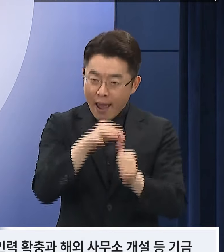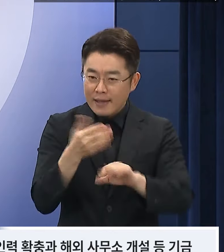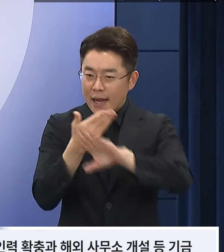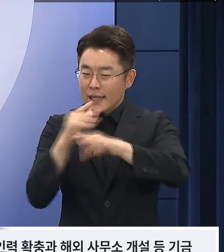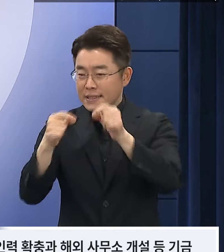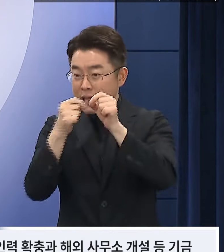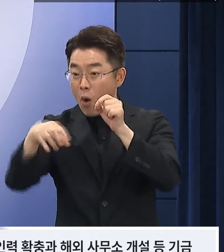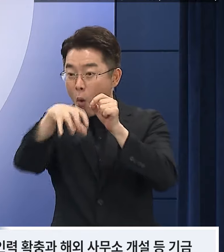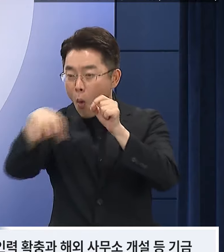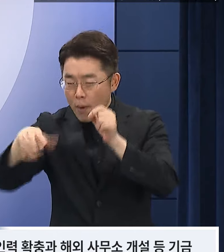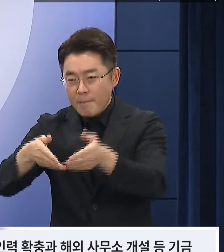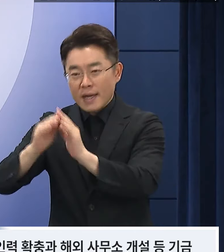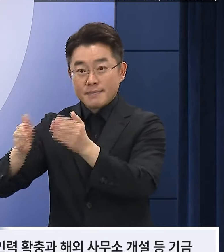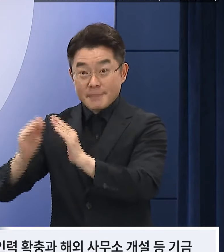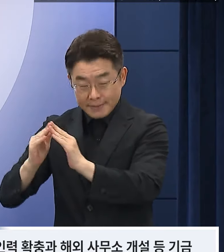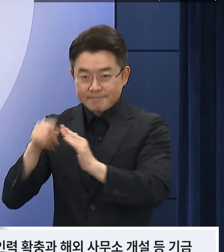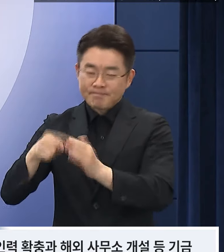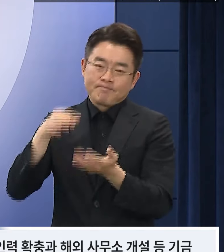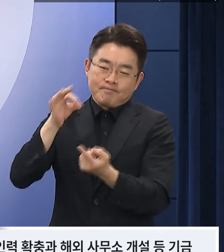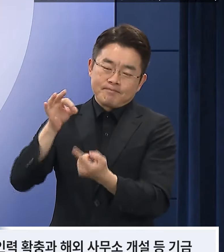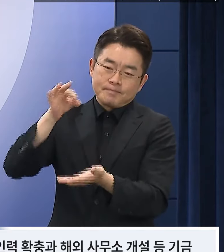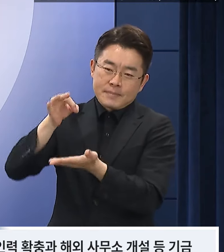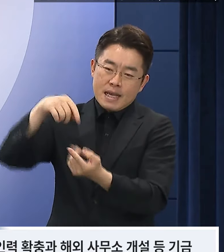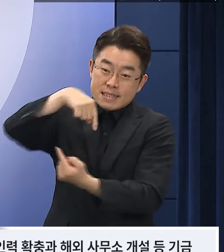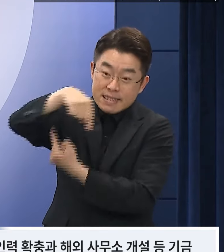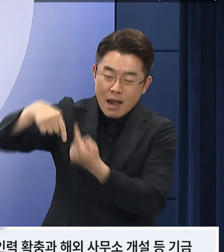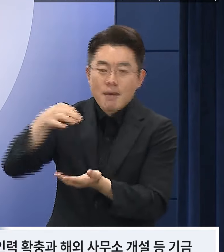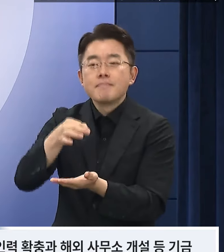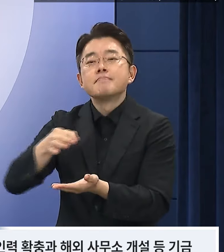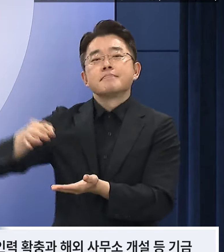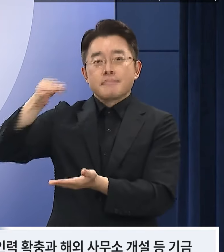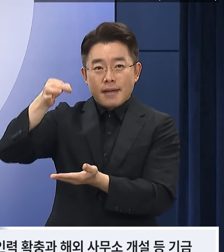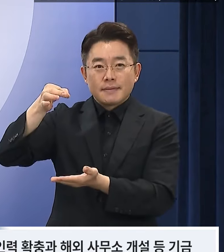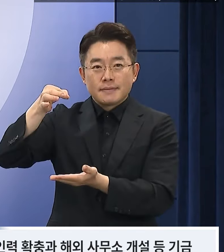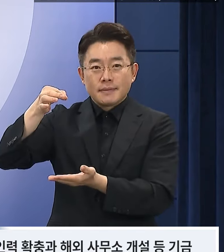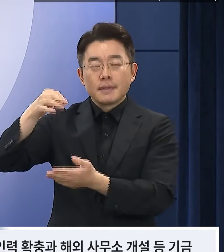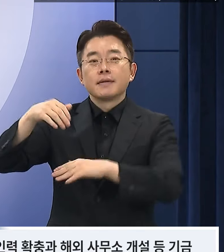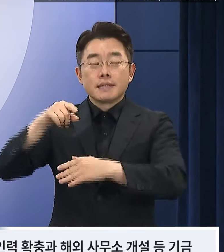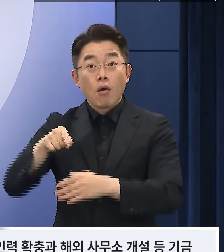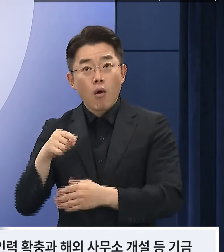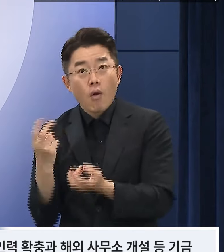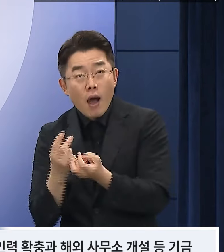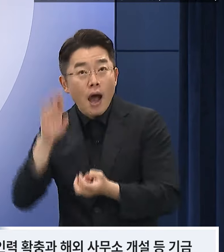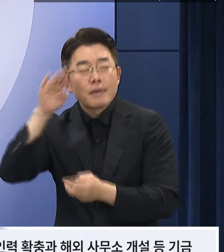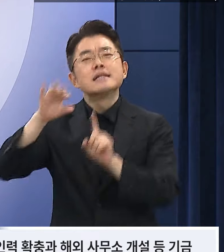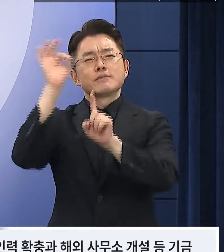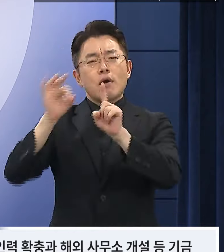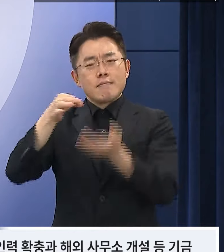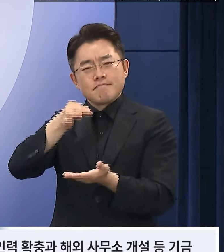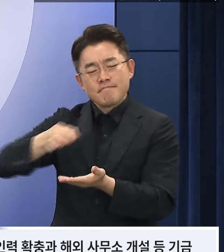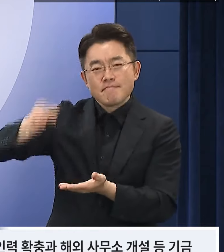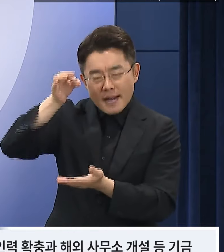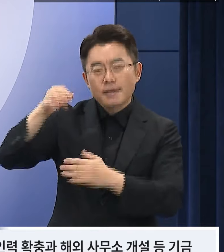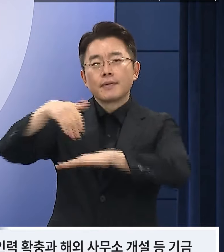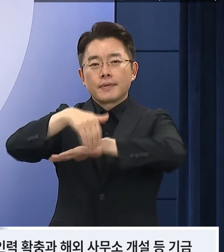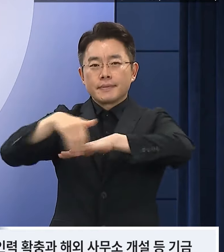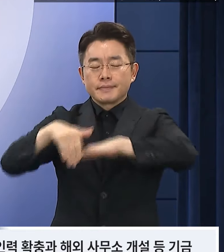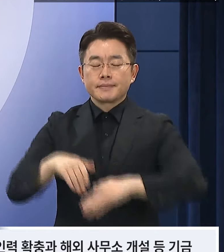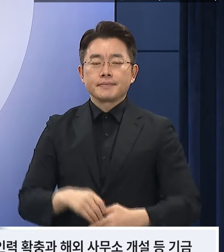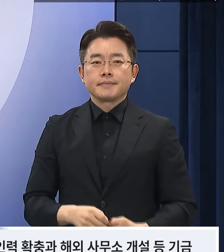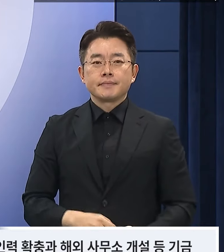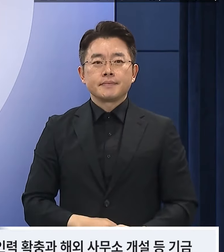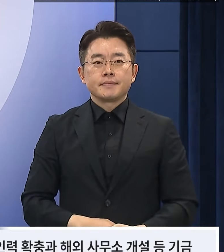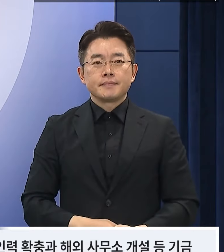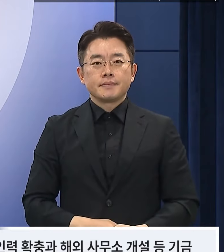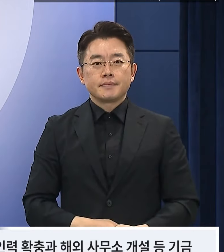기금운영의 전문성과 인프라를 강화하여 수익률을 1%포인트 이상 제고하겠습니다.